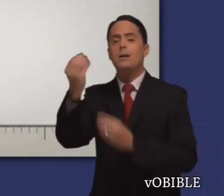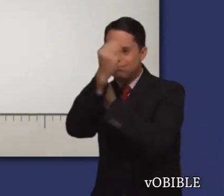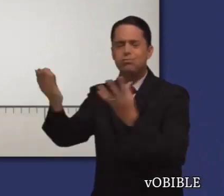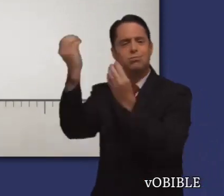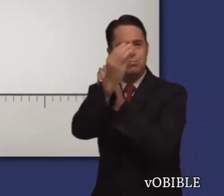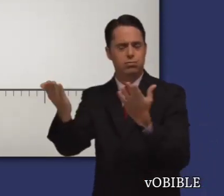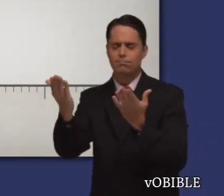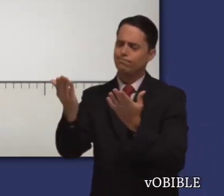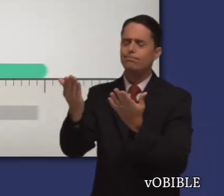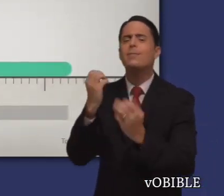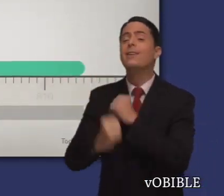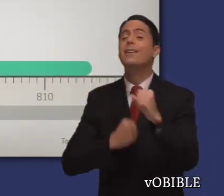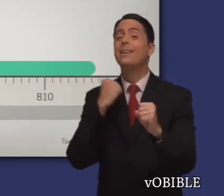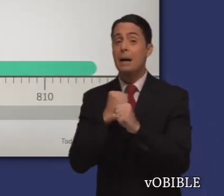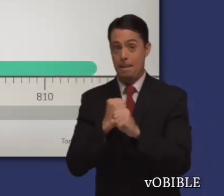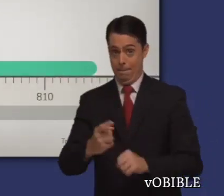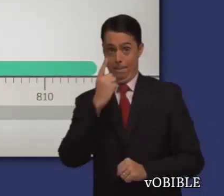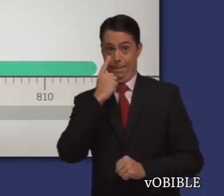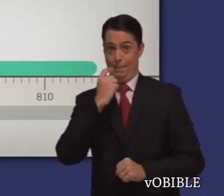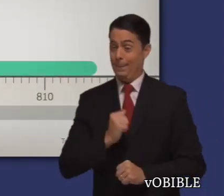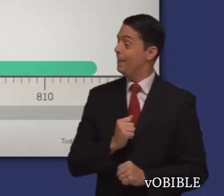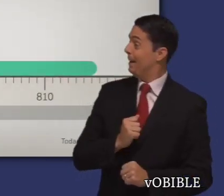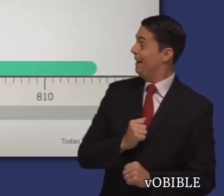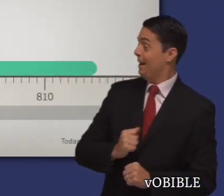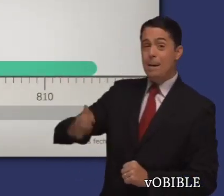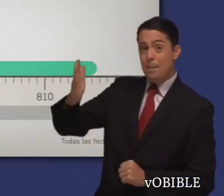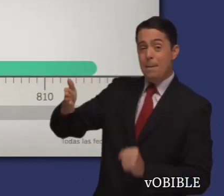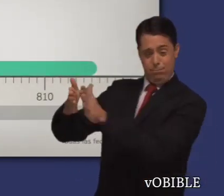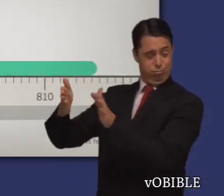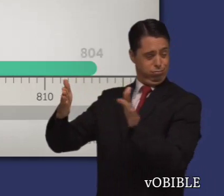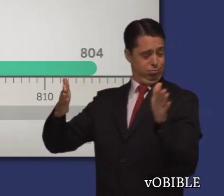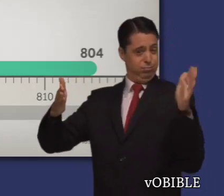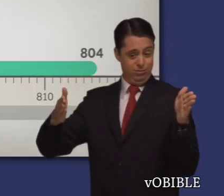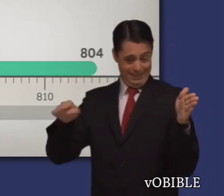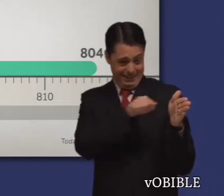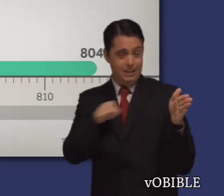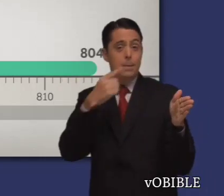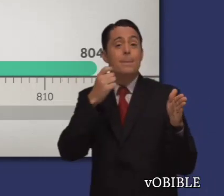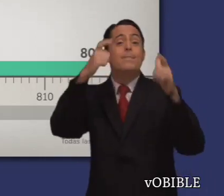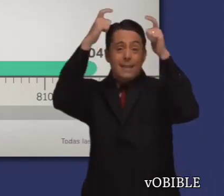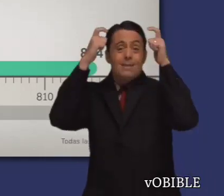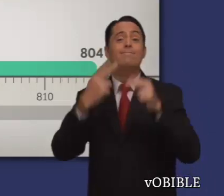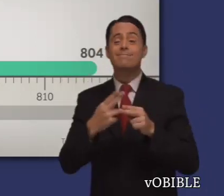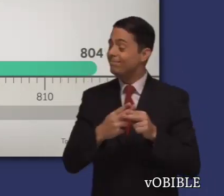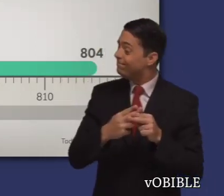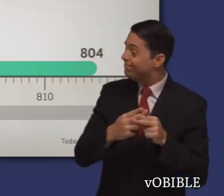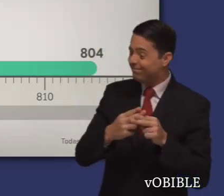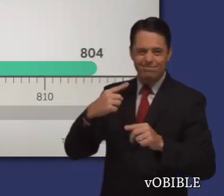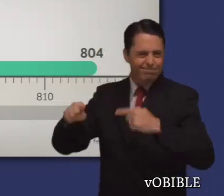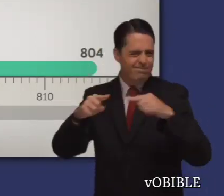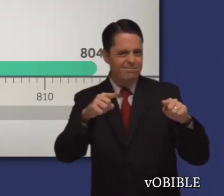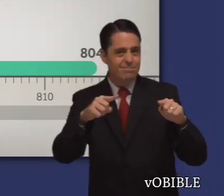Amós fue profeta en algún momento entre el 829 y el 804 antes de la Era Común, durante el